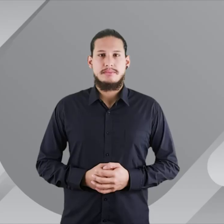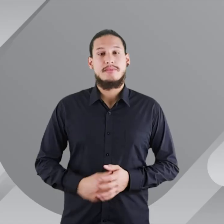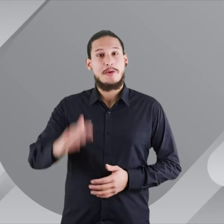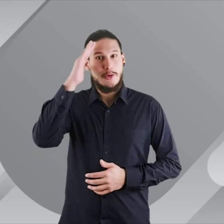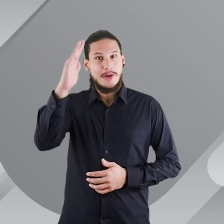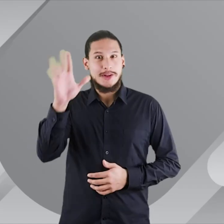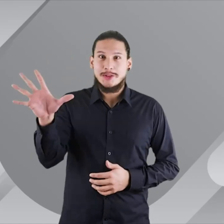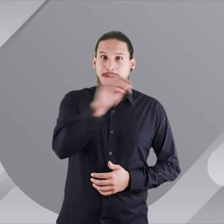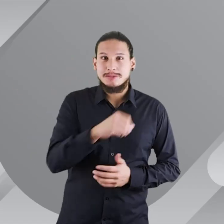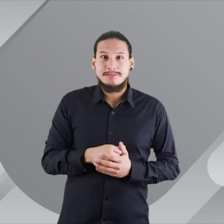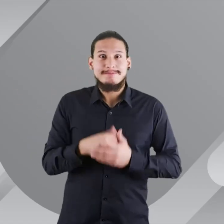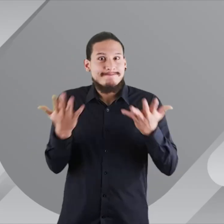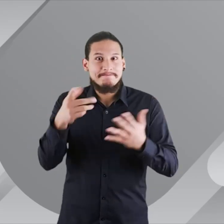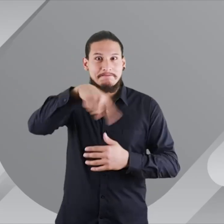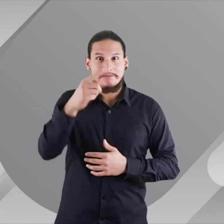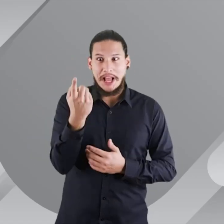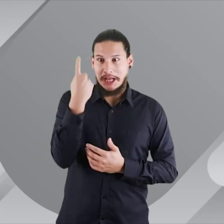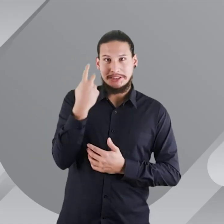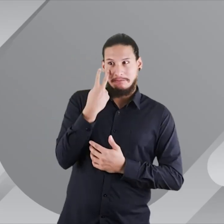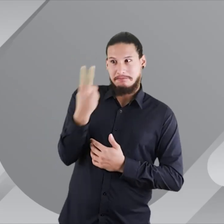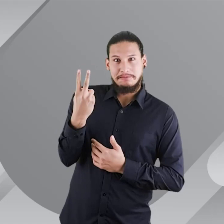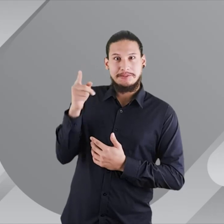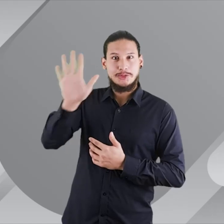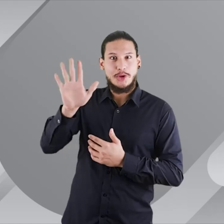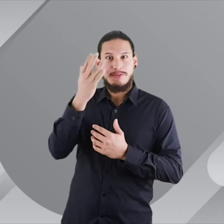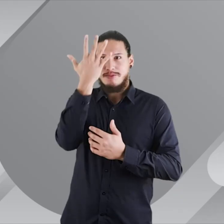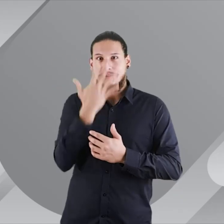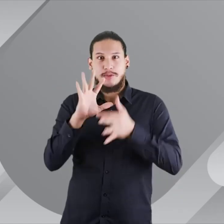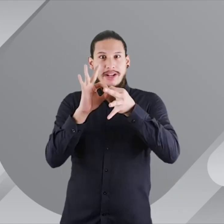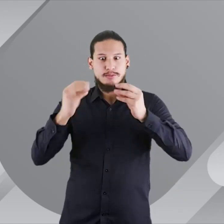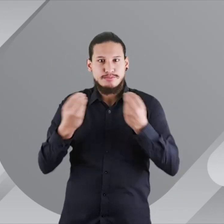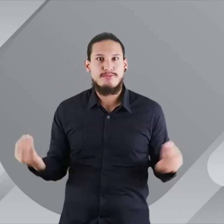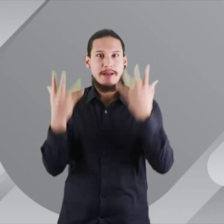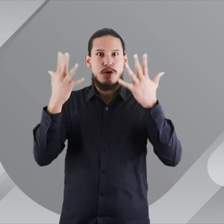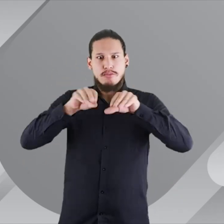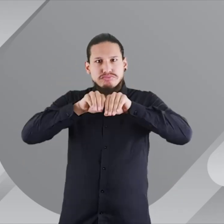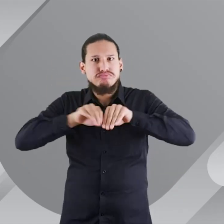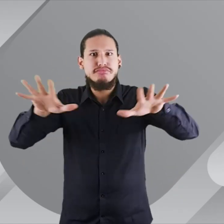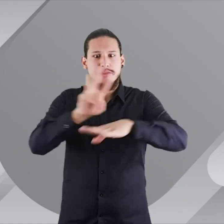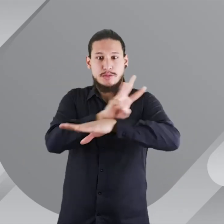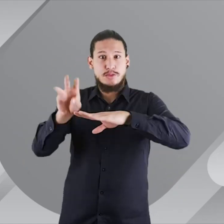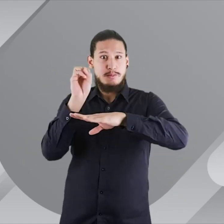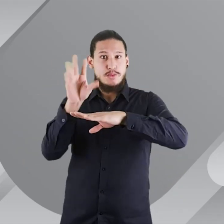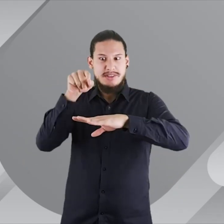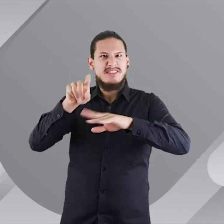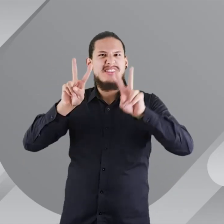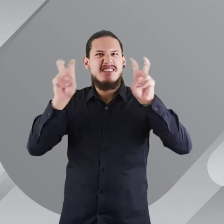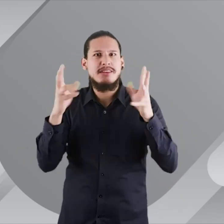Hola a todos, ayer pudieron ver la transmisión a través del Facebook Live de Fenas Call, del webinar